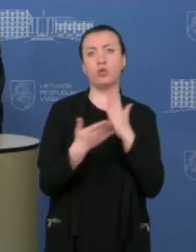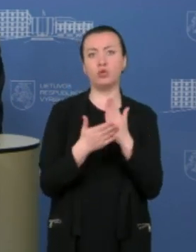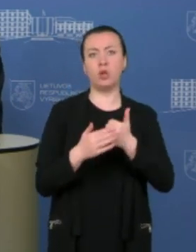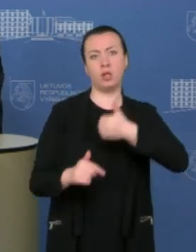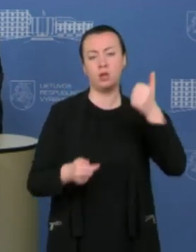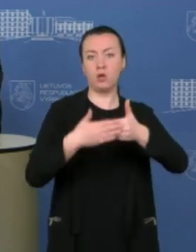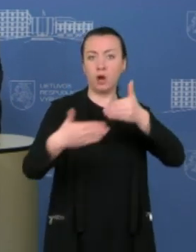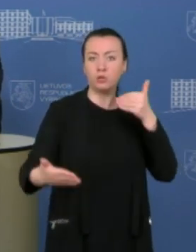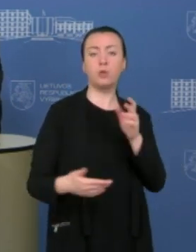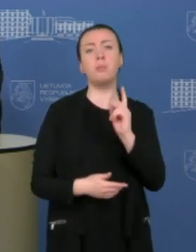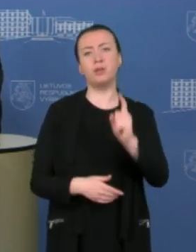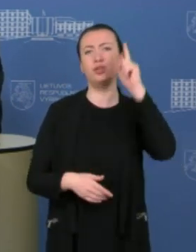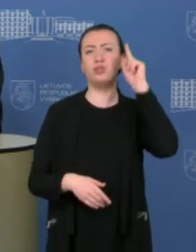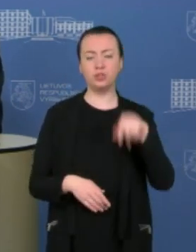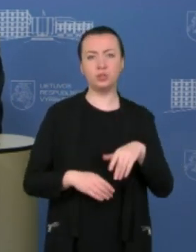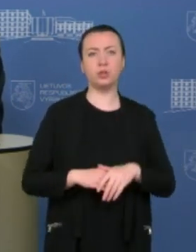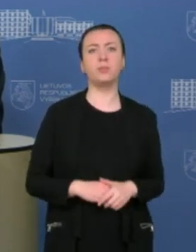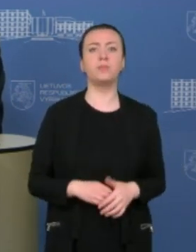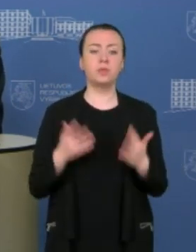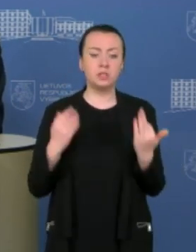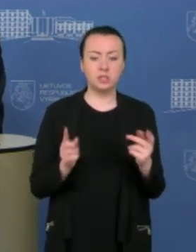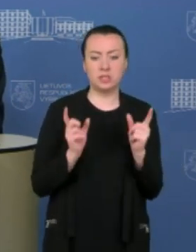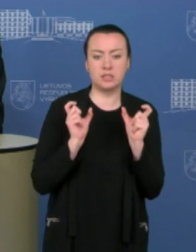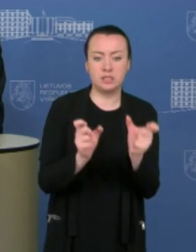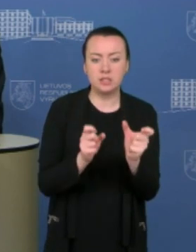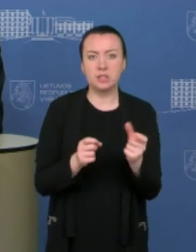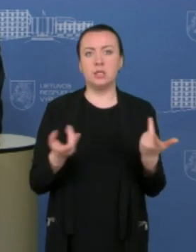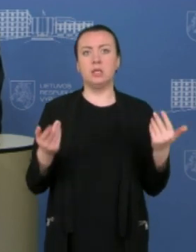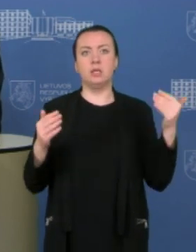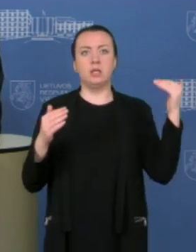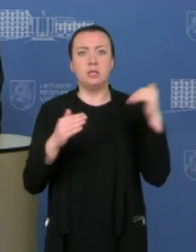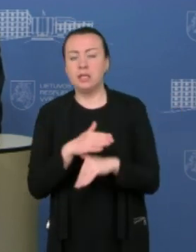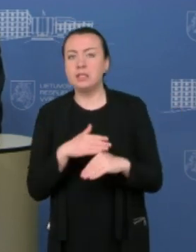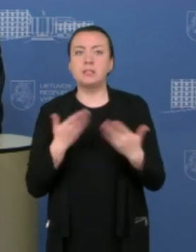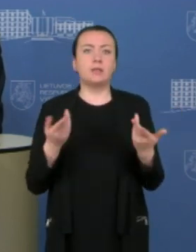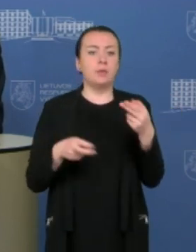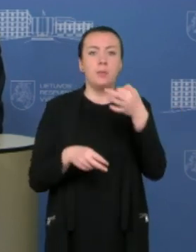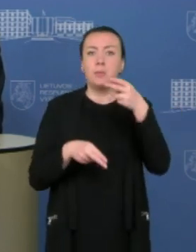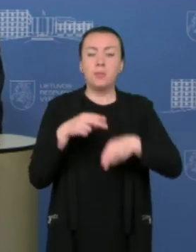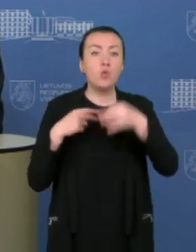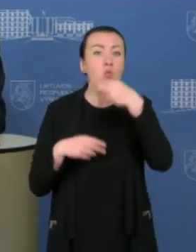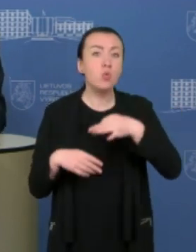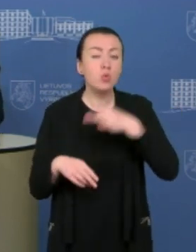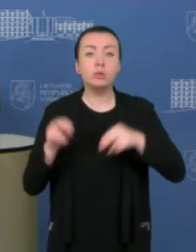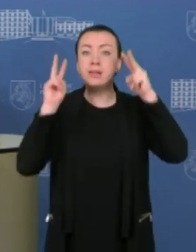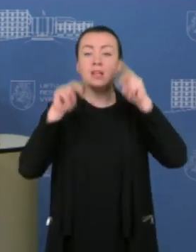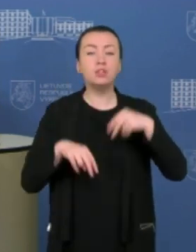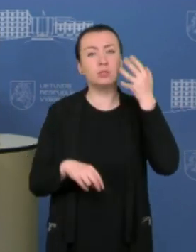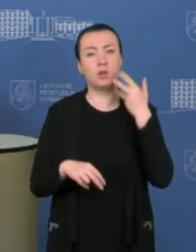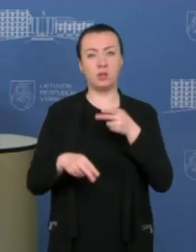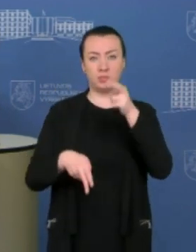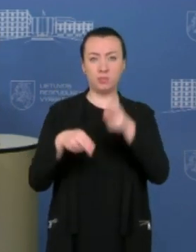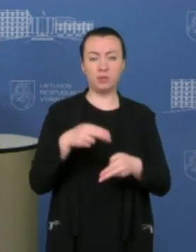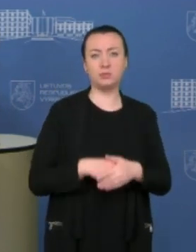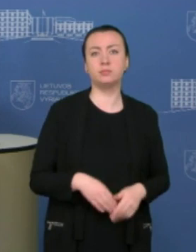anksčiau. Bet žinote, šita krizė taip pat dar nesibaigė. Nežinome, kada jis baigsis. Ir